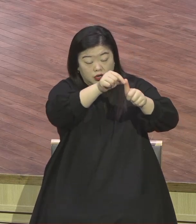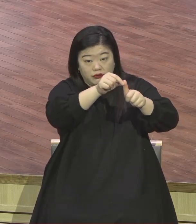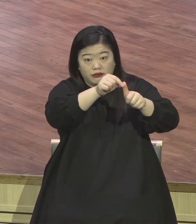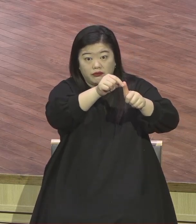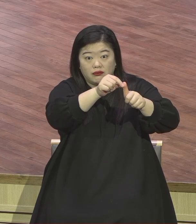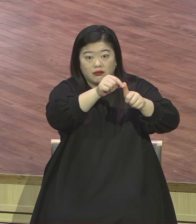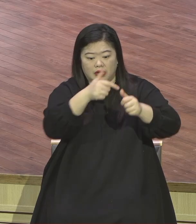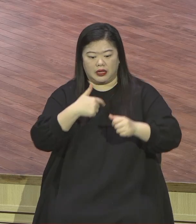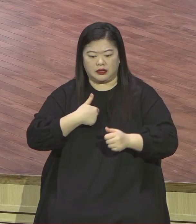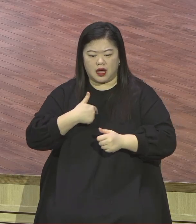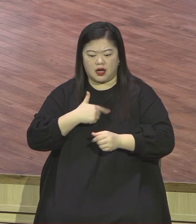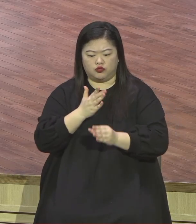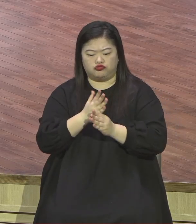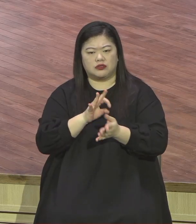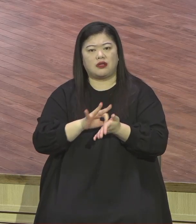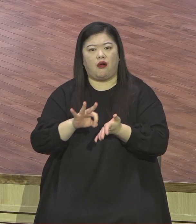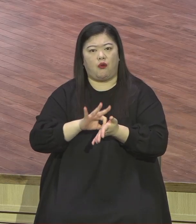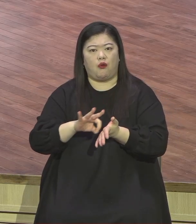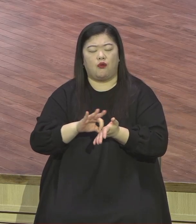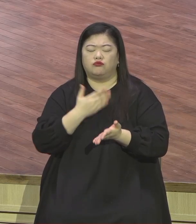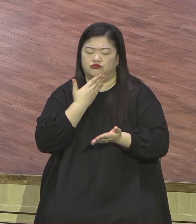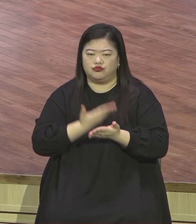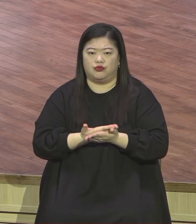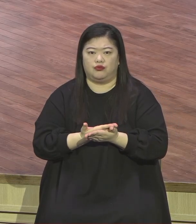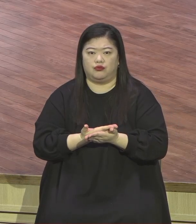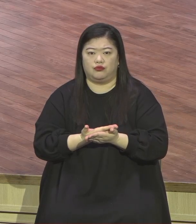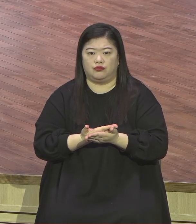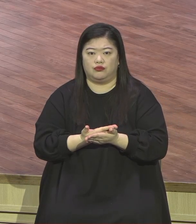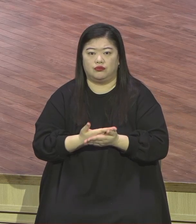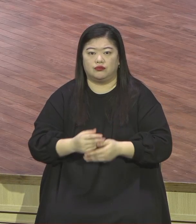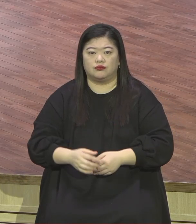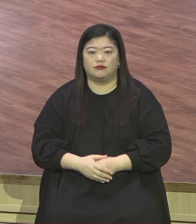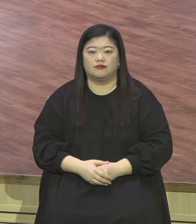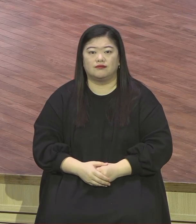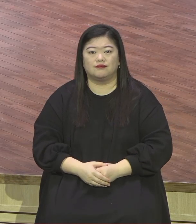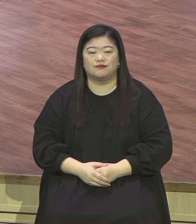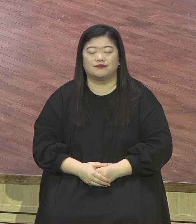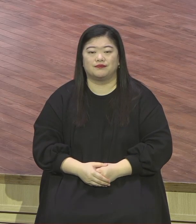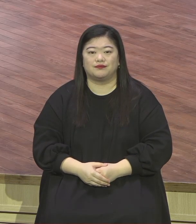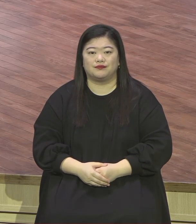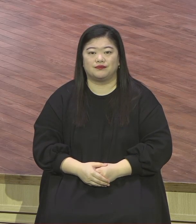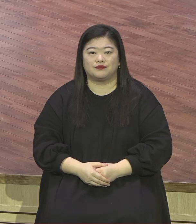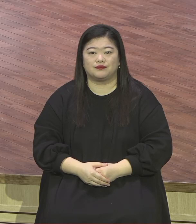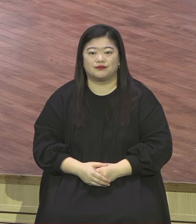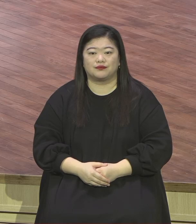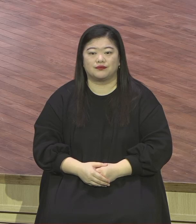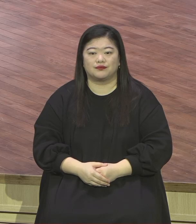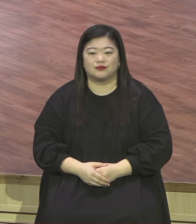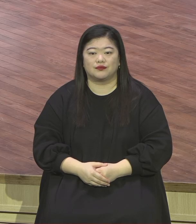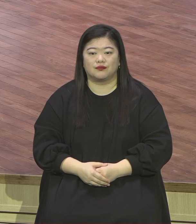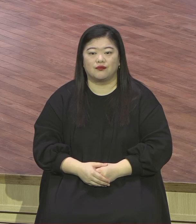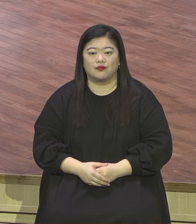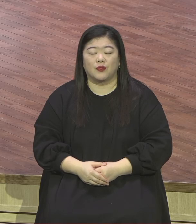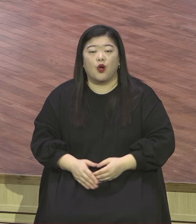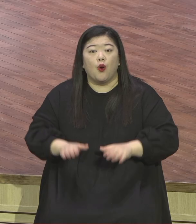맞추면서 온전히 방향을 맞추고 오늘 장모님 기도 내용 참 좋았어요